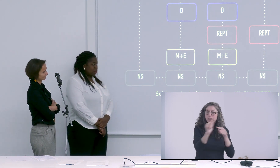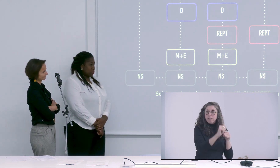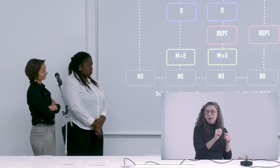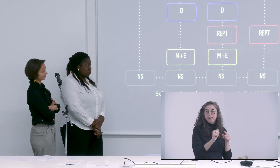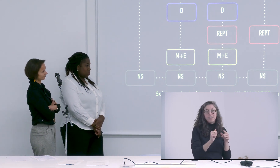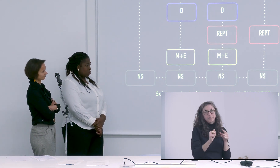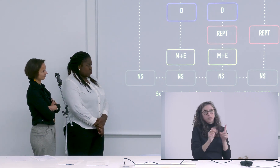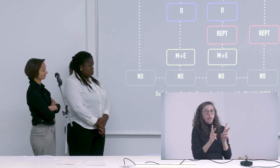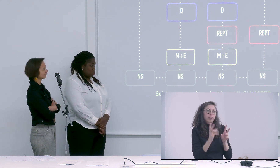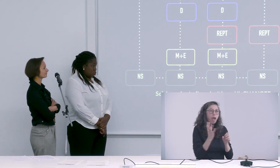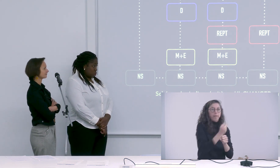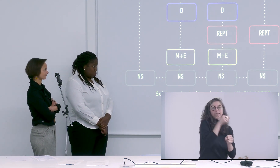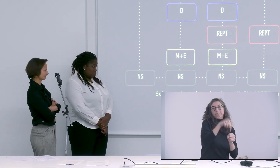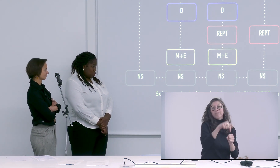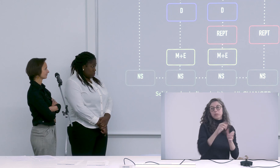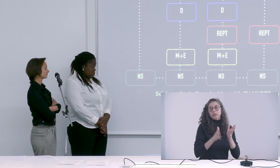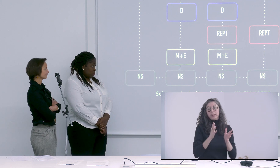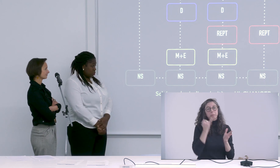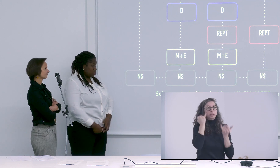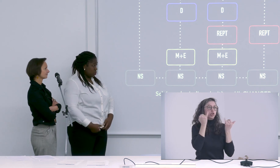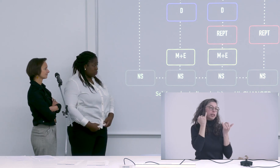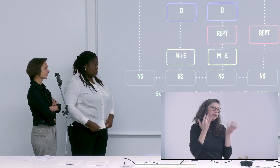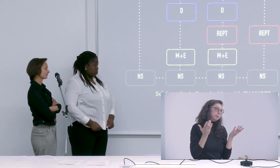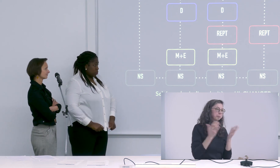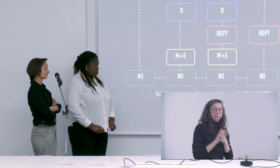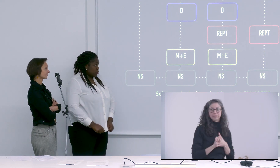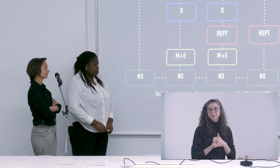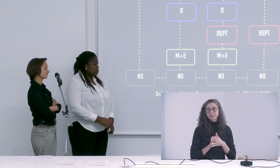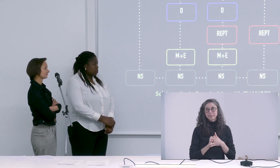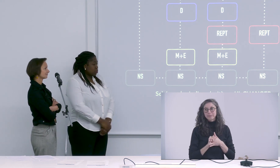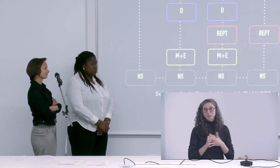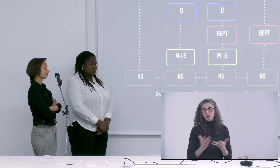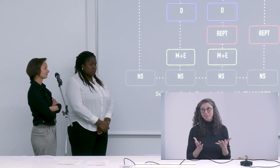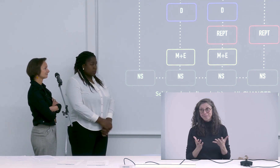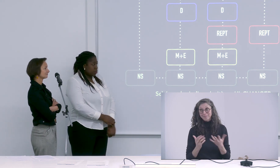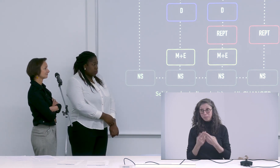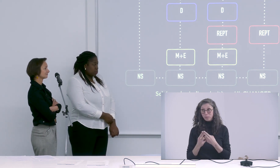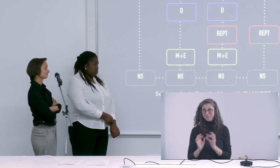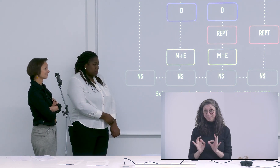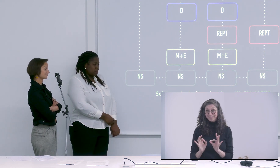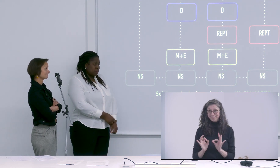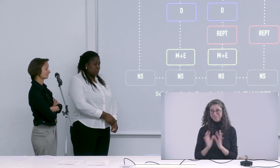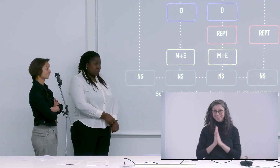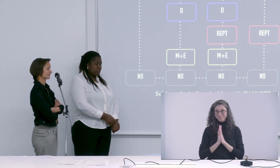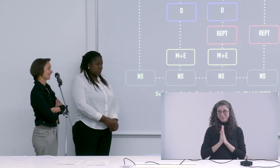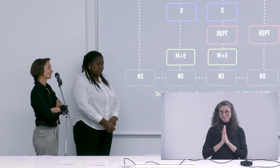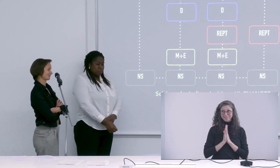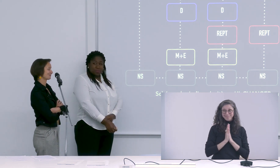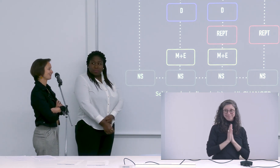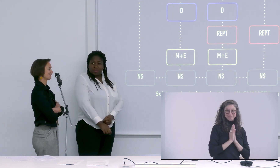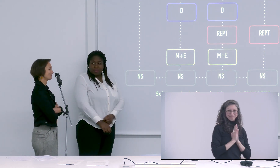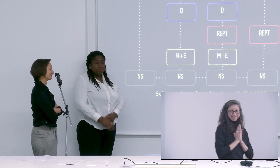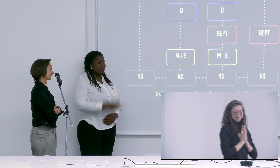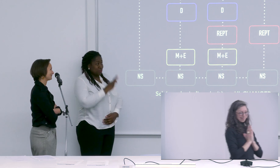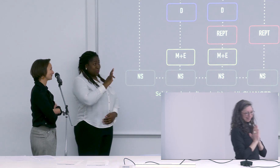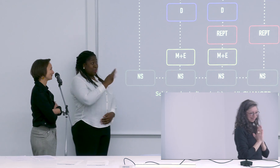dans une équipe on pourrait partager la réalisation et on pourrait peut-être y arriver j'imagine voilà je sais pas j'ai répondu à votre question